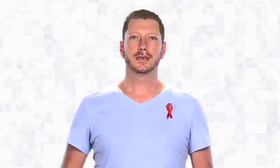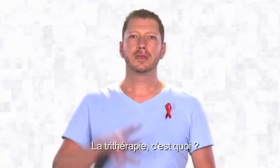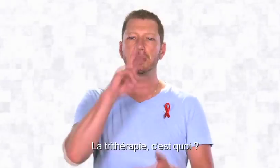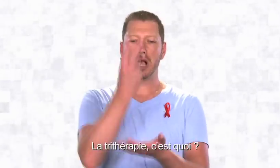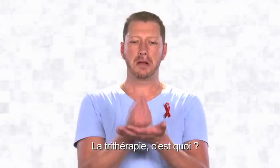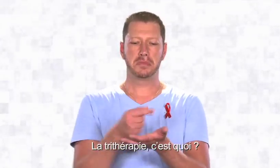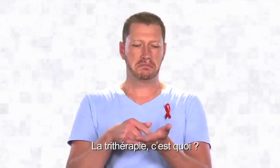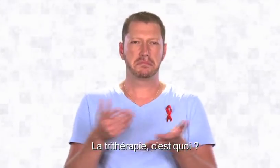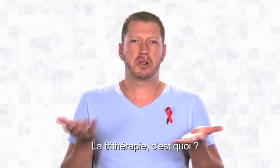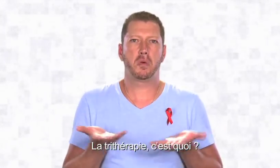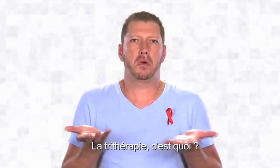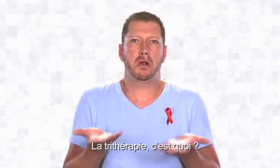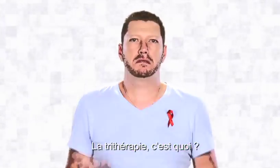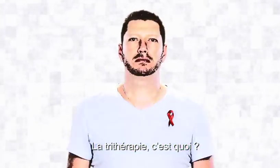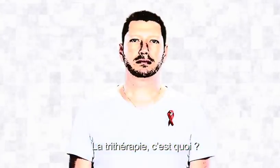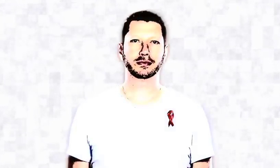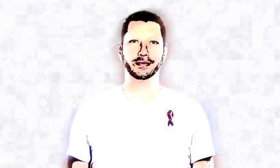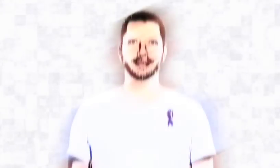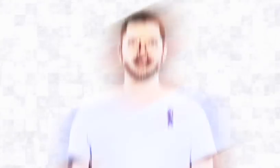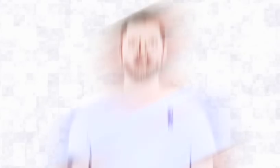La trithérapie, c'est quoi ?